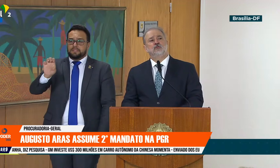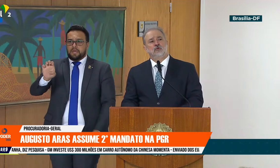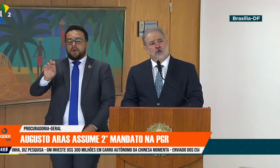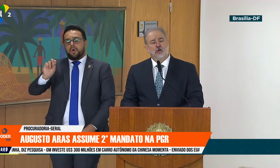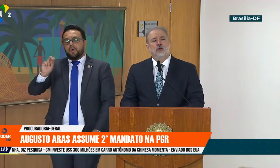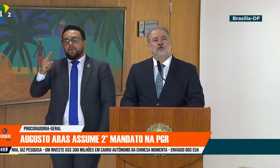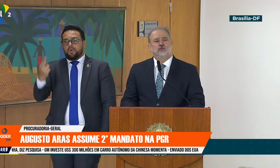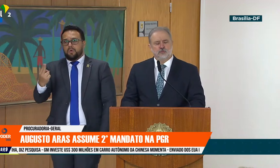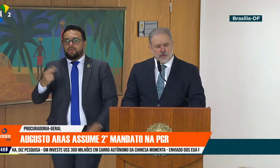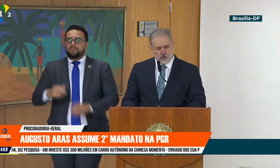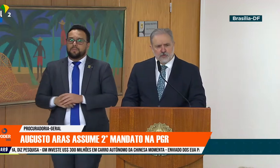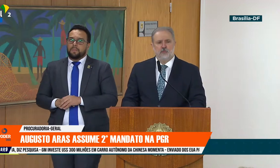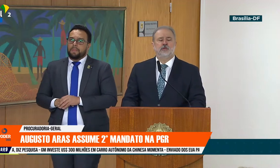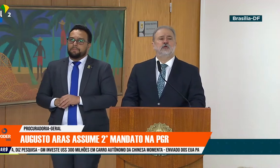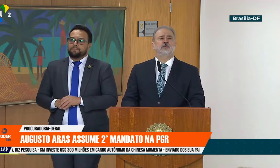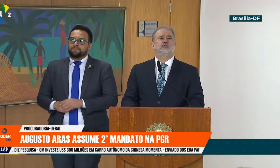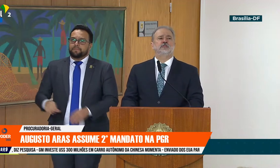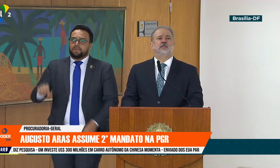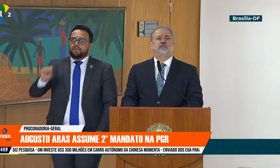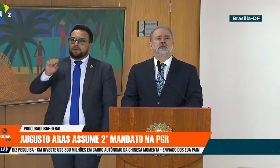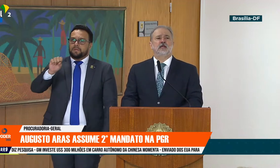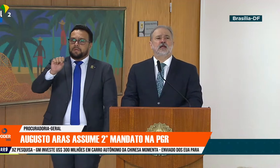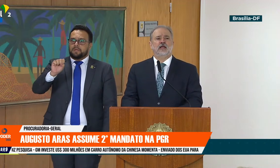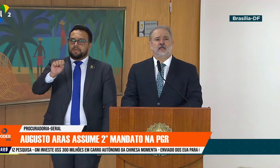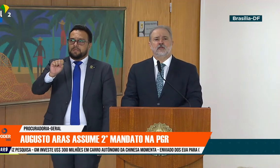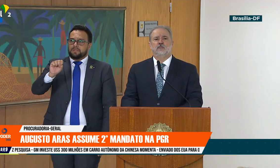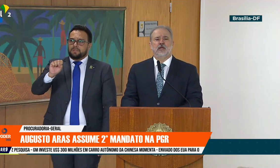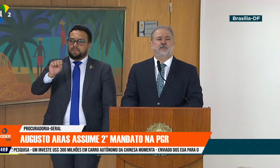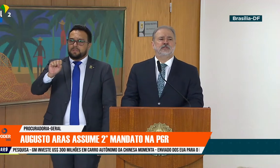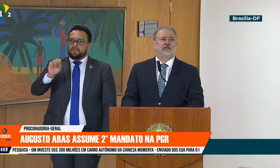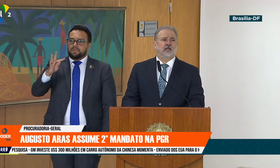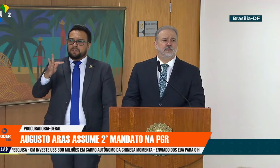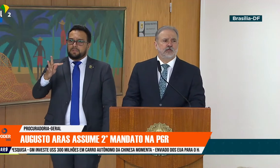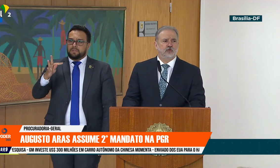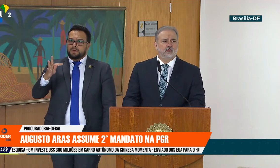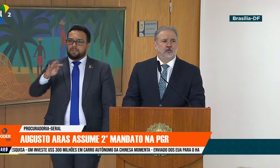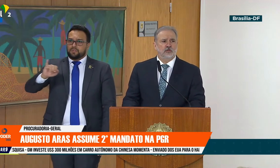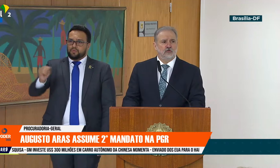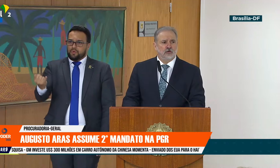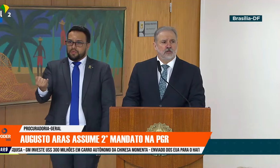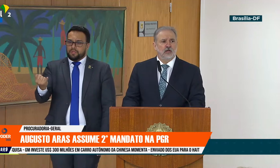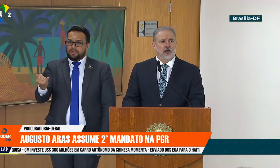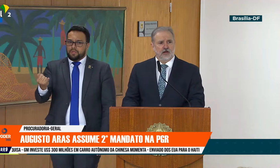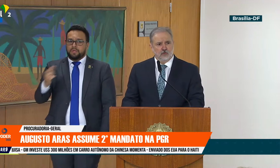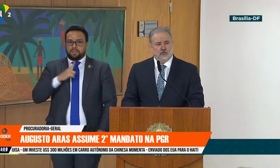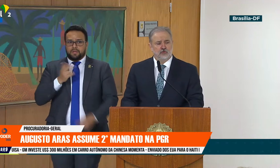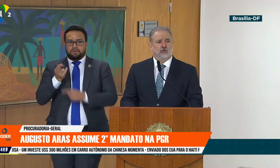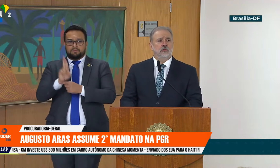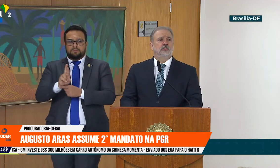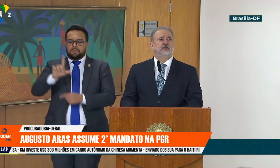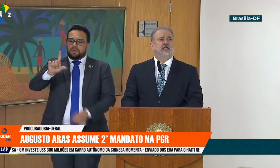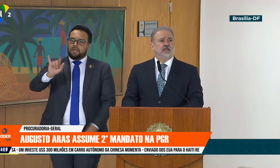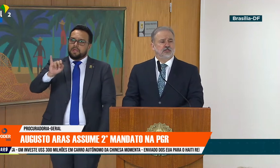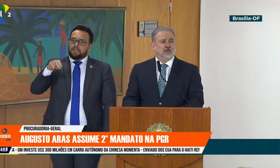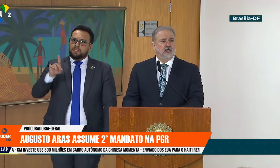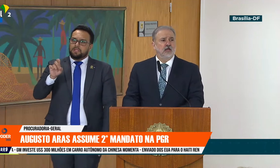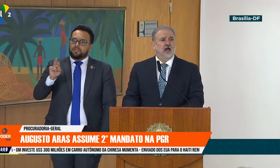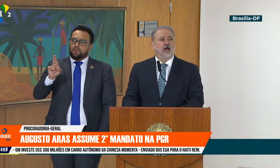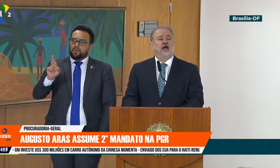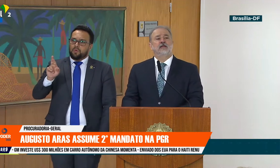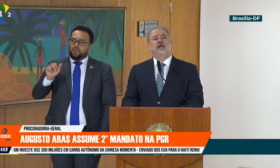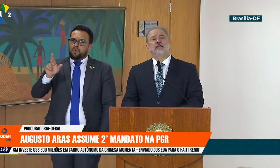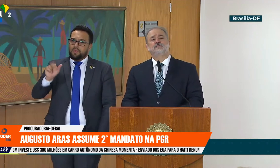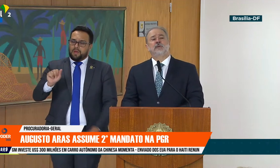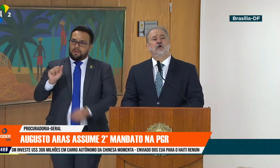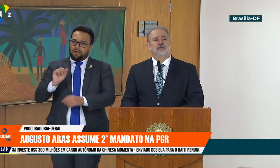seja no Superior Tribunal de Justiça, aqui tão bem representado pela doutora Lindora Araújo, seja